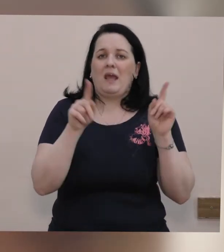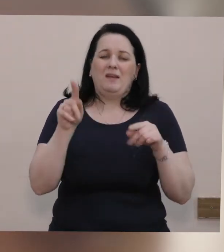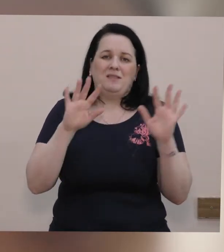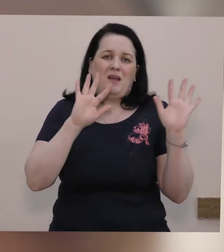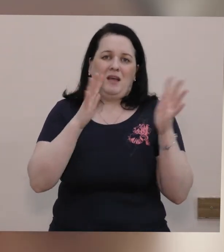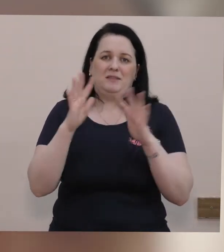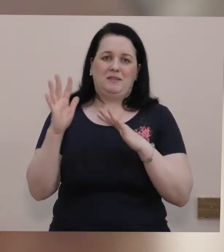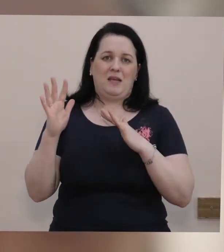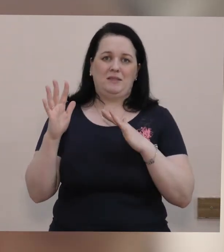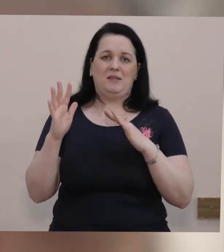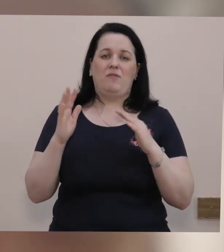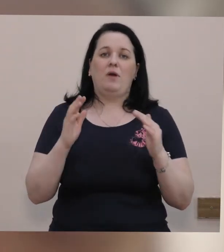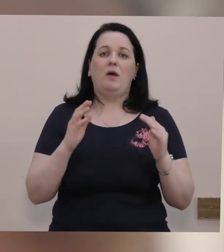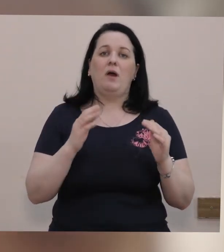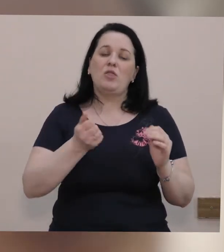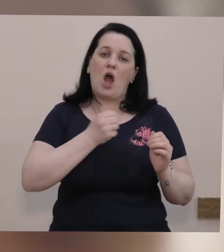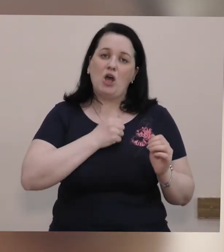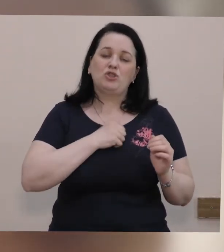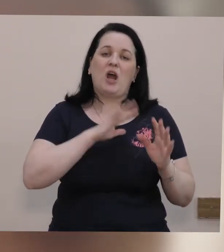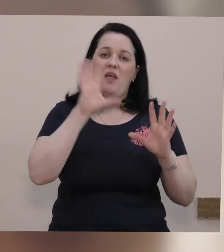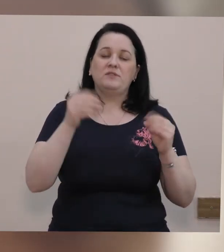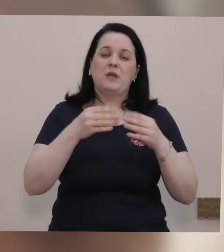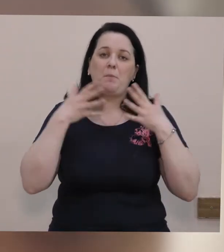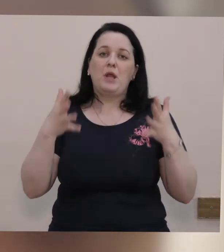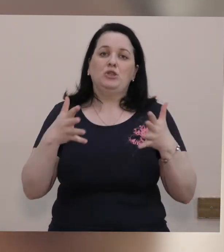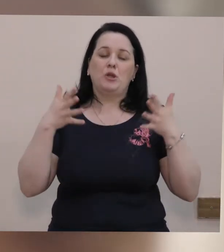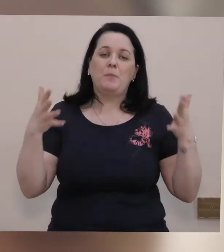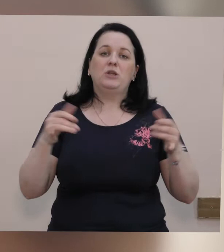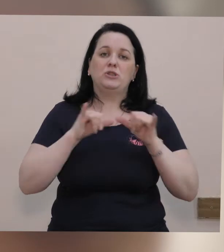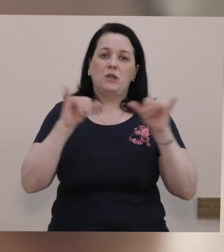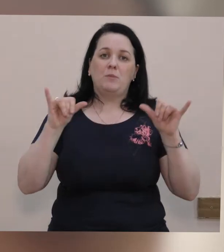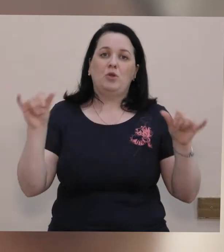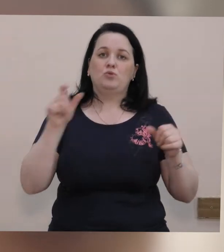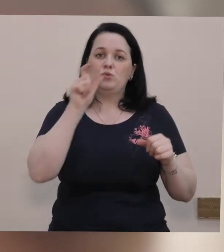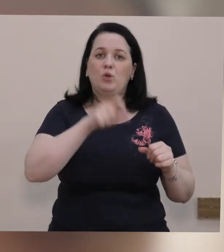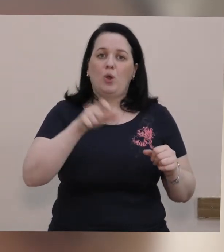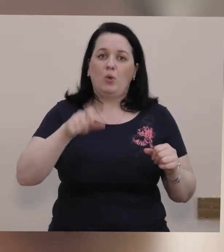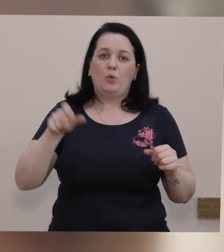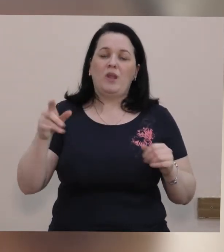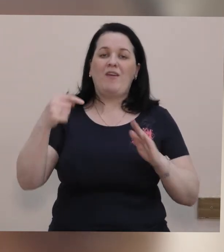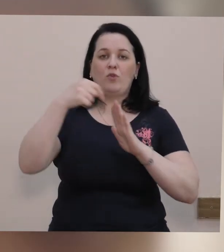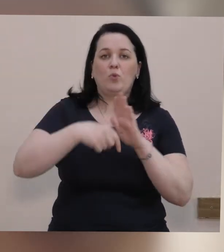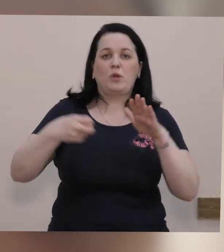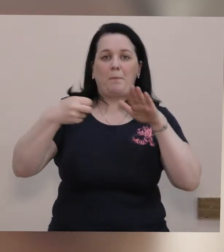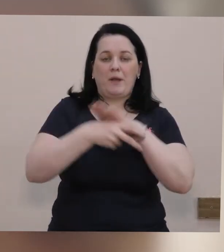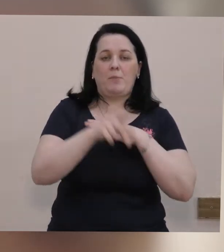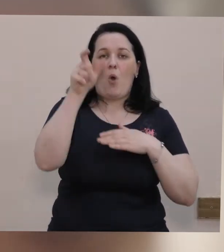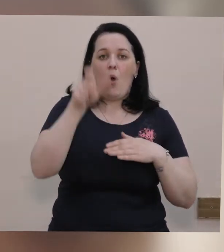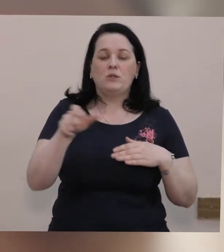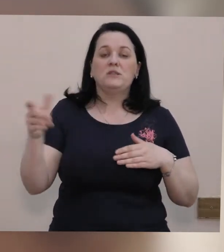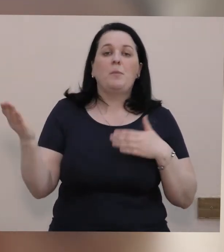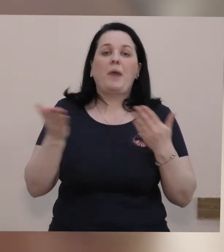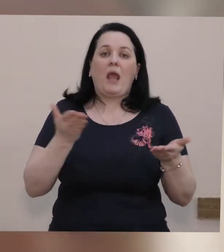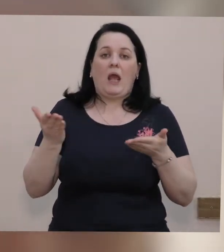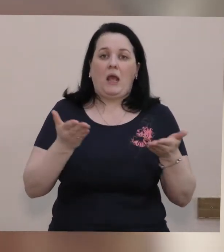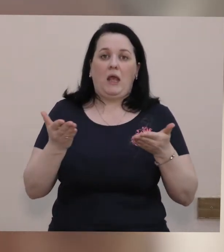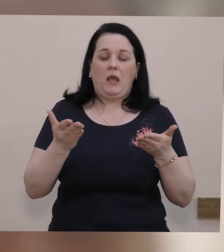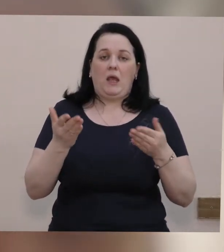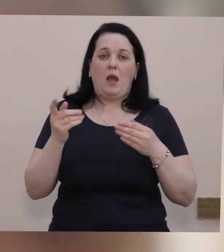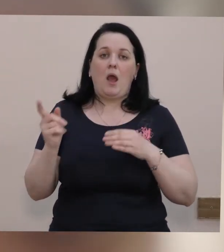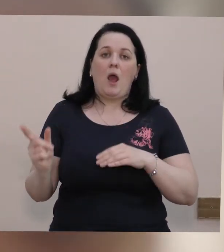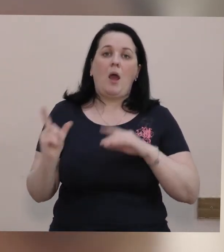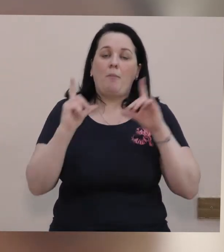ексцесів. На жаль, все більше і більше збільшується людей, внутрішньопереміщених осіб, які